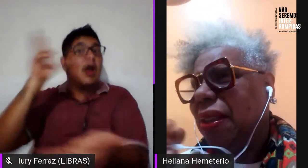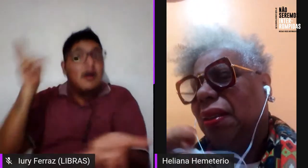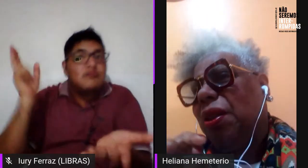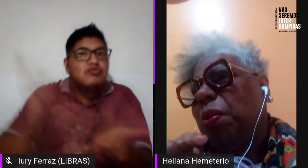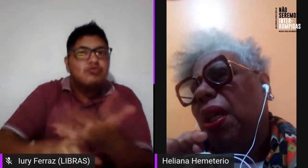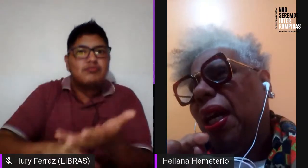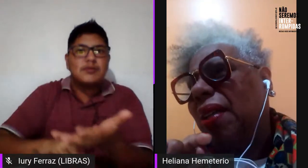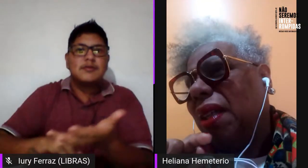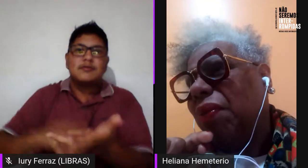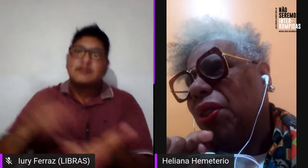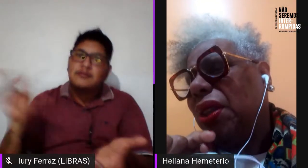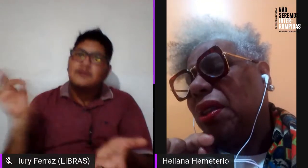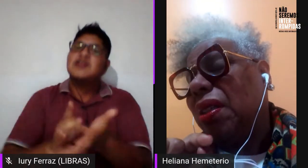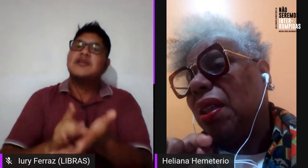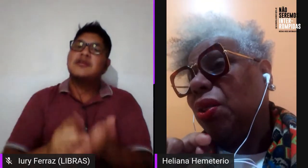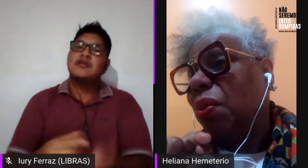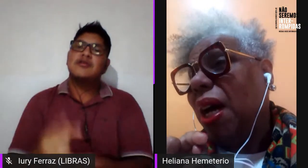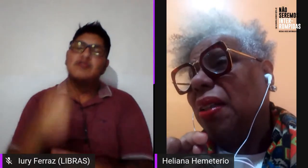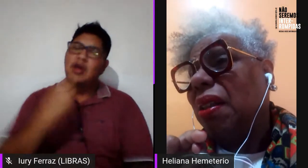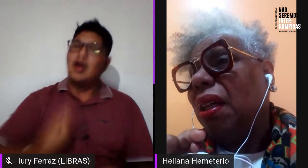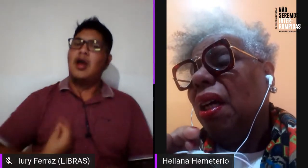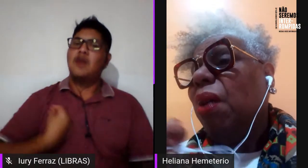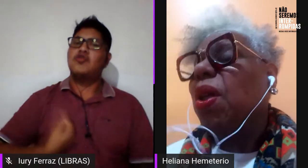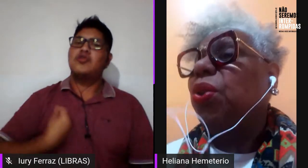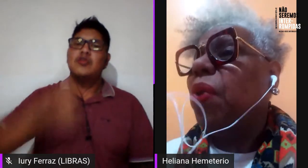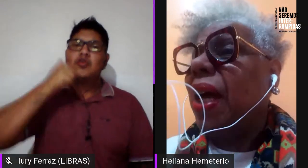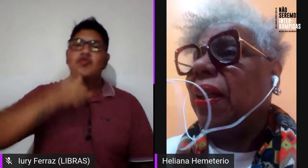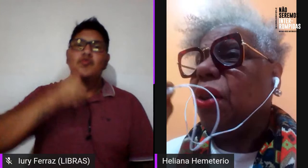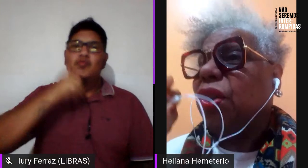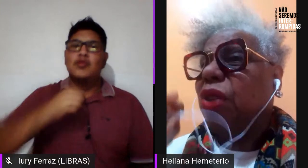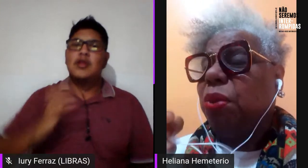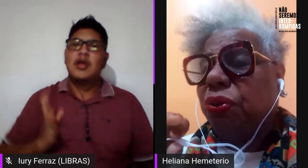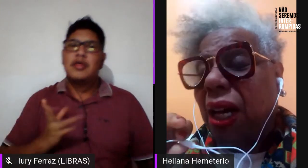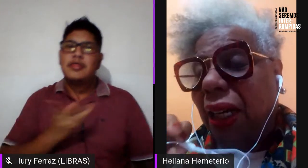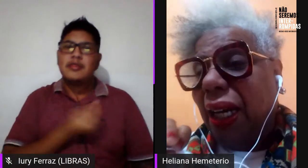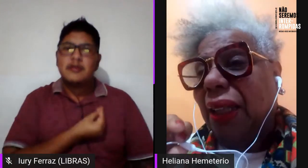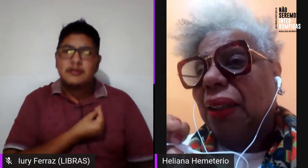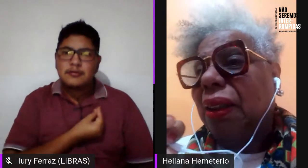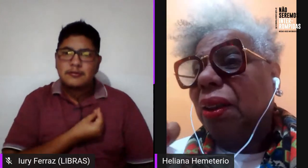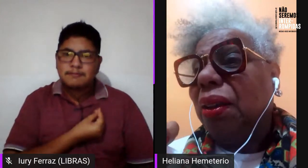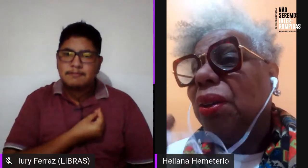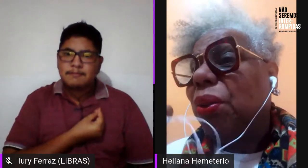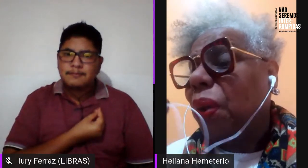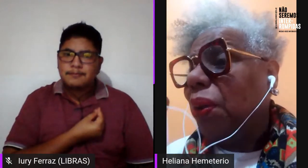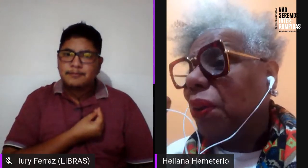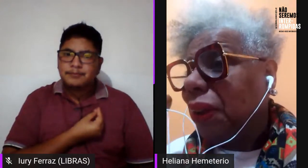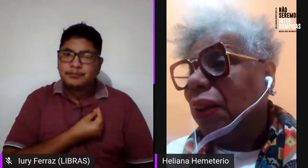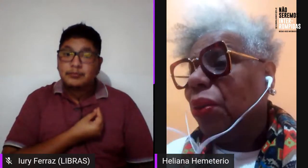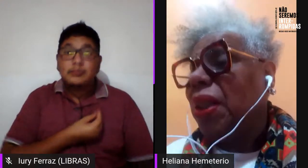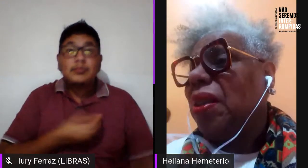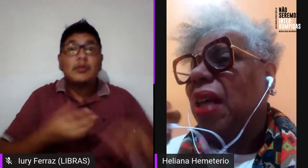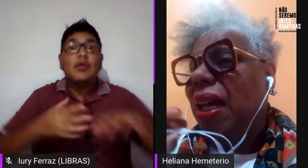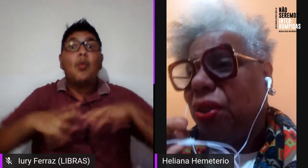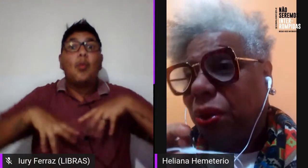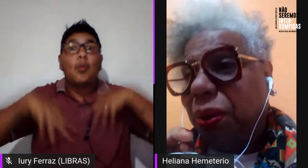existência das mulheres travestis e transexuais, quando é que nós vamos falar do